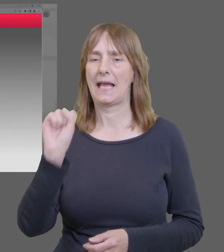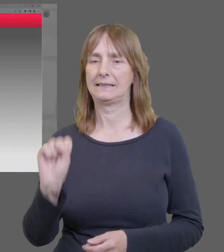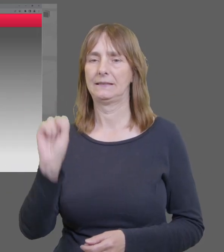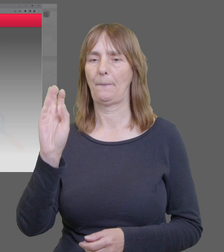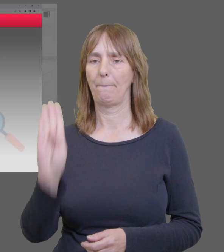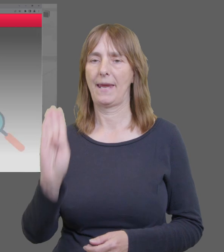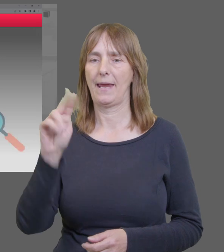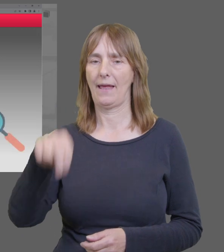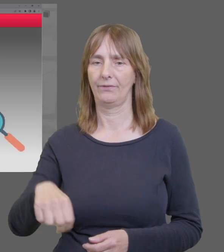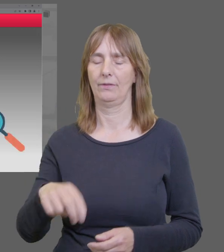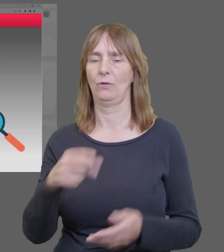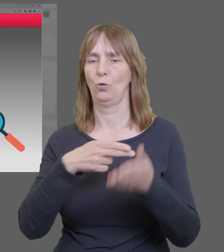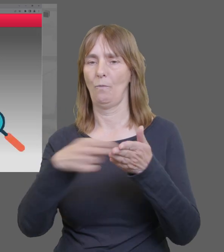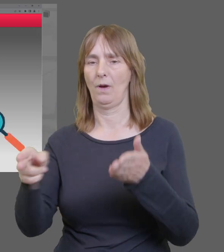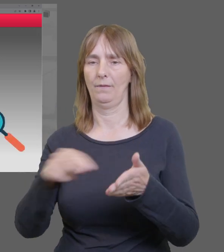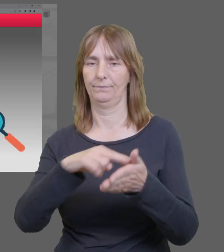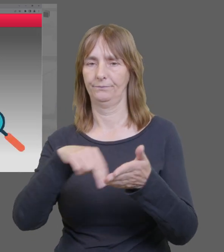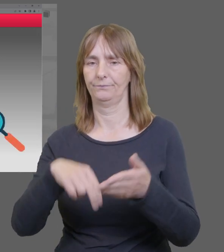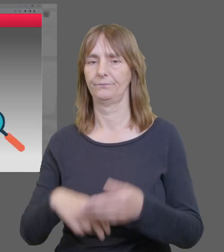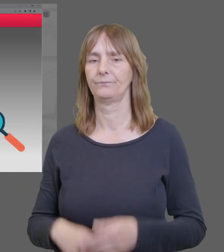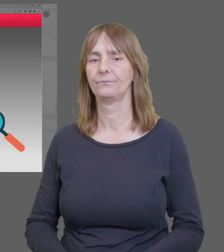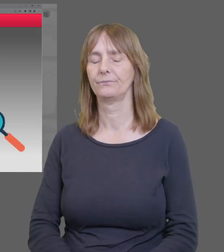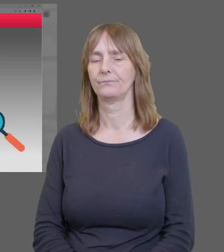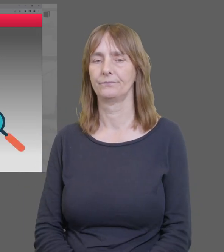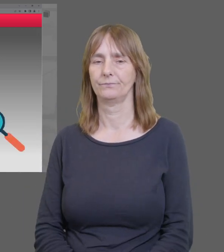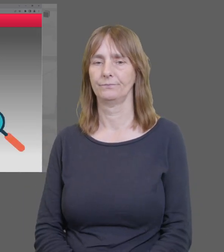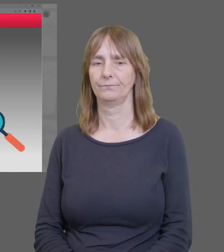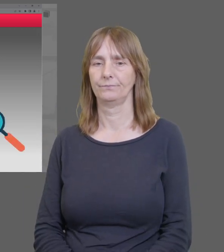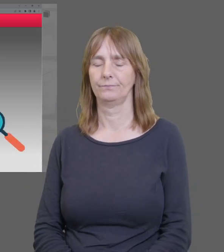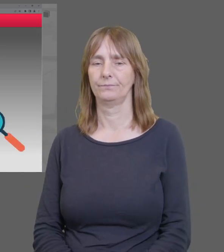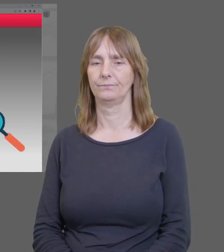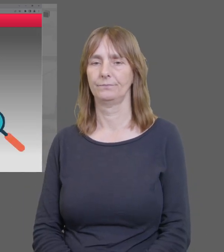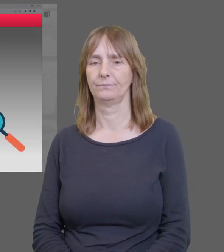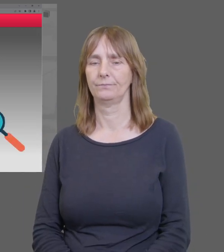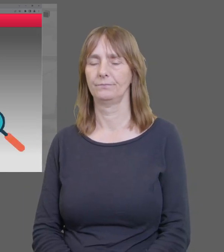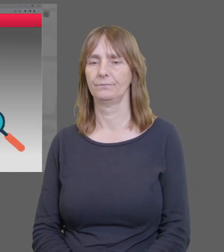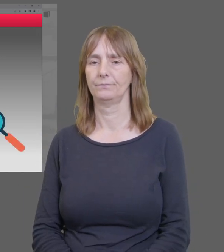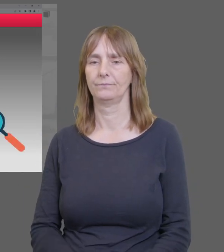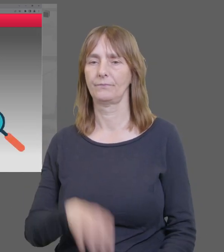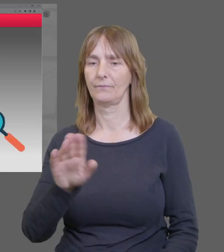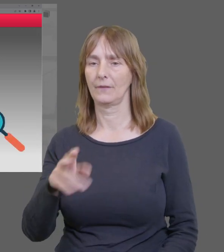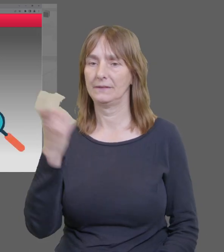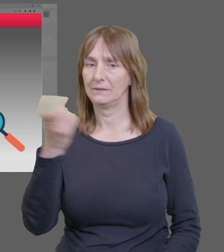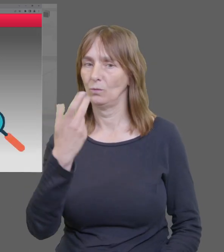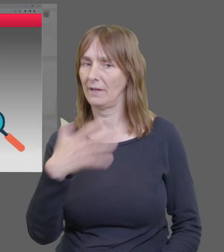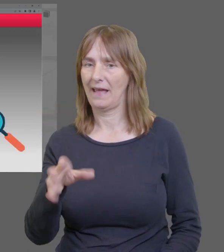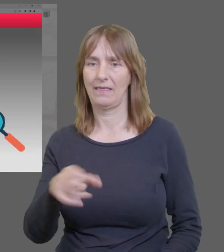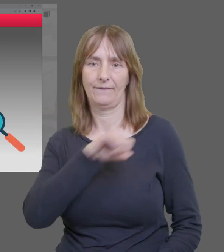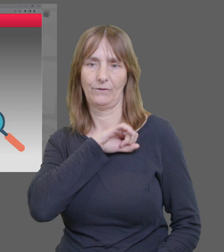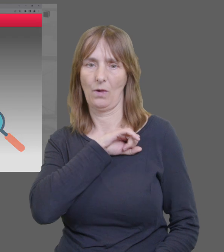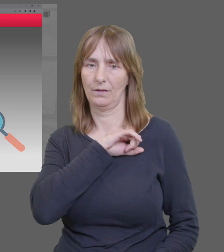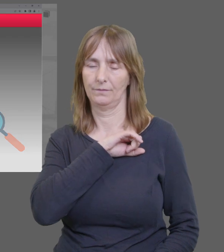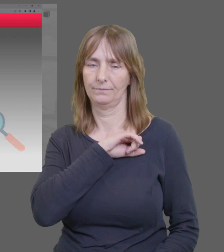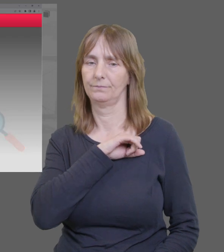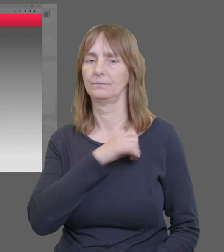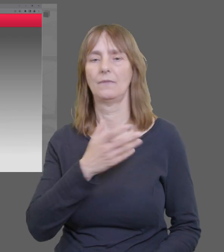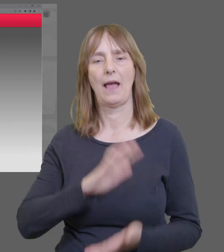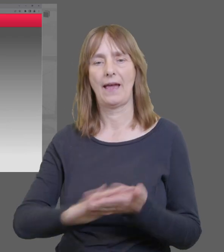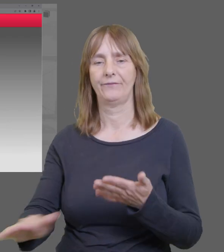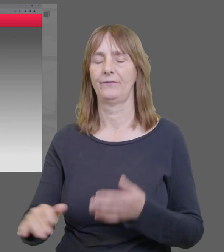vorhanden, sucht man Bücher am besten mit der ISBN. Das grenzt die Treffermenge auf dem gesuchten Titel ein. Wenn die Suche